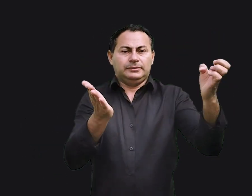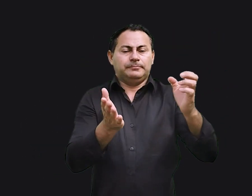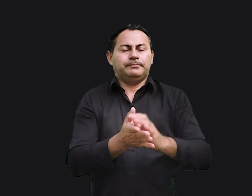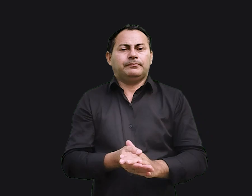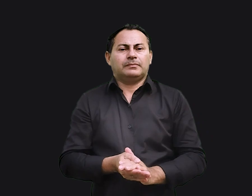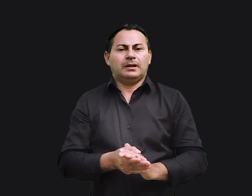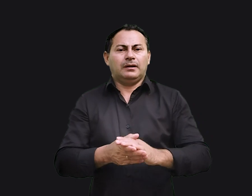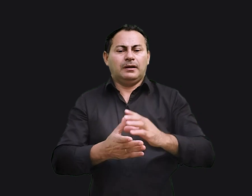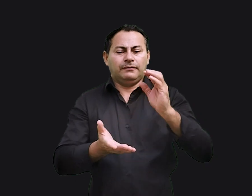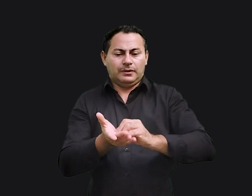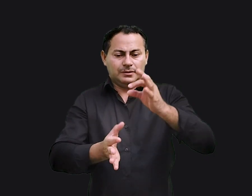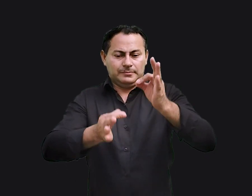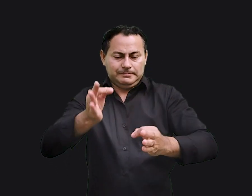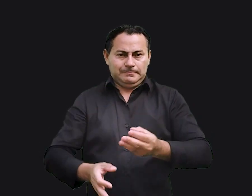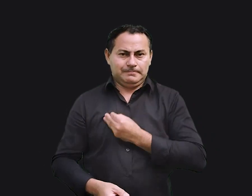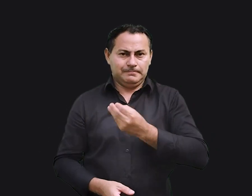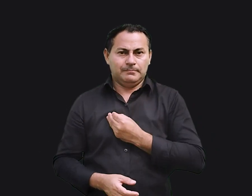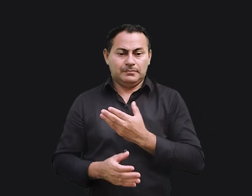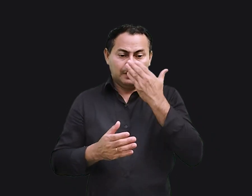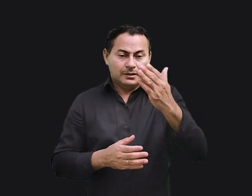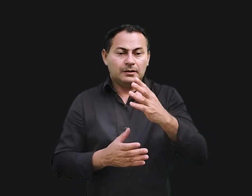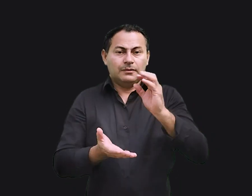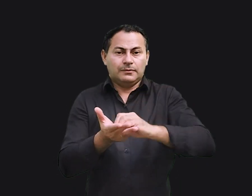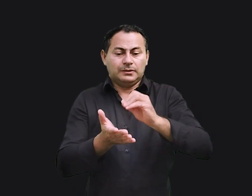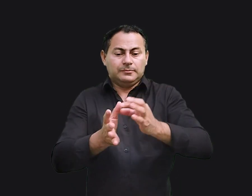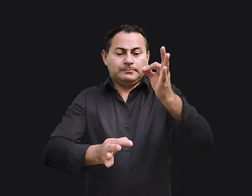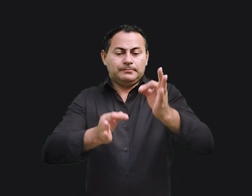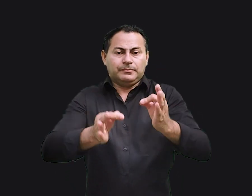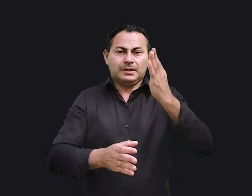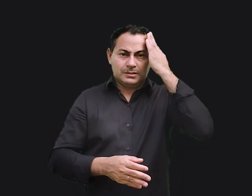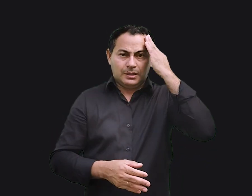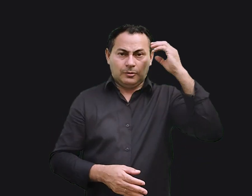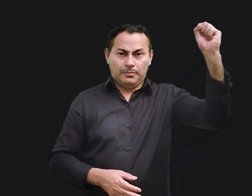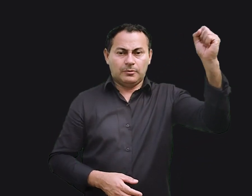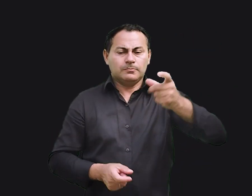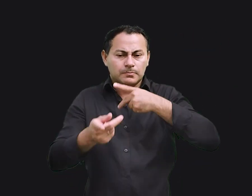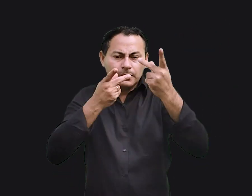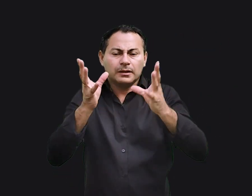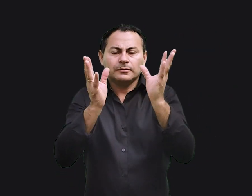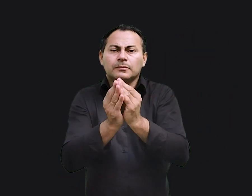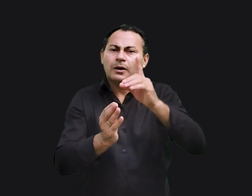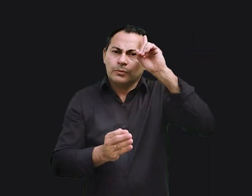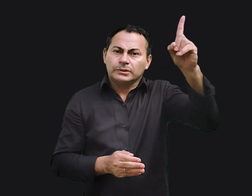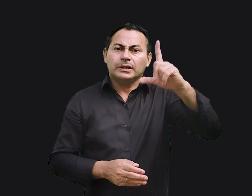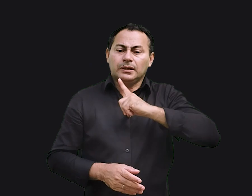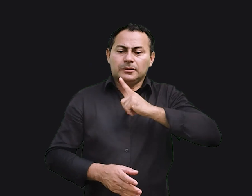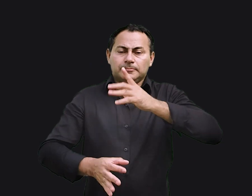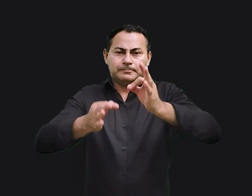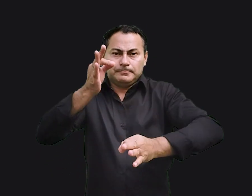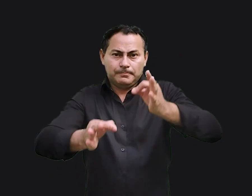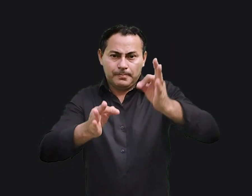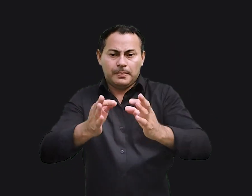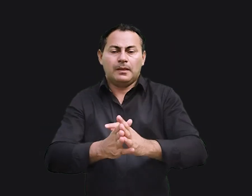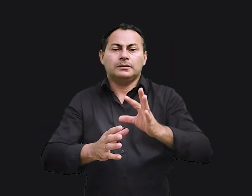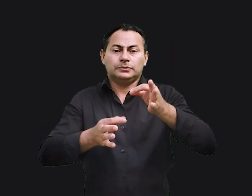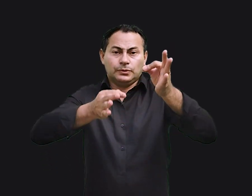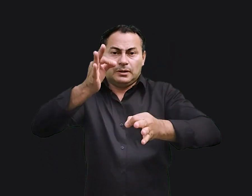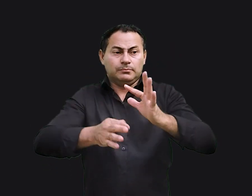injustiças da vida. Diante dessas grandes injustiças, Salomão conclui simplesmente que um dia haverá julgamento. Esse julgamento